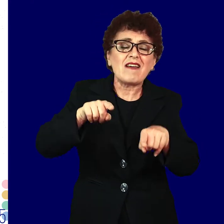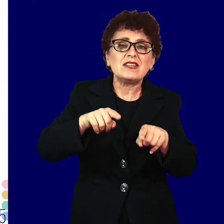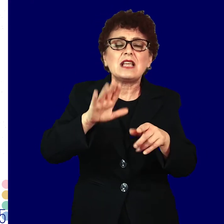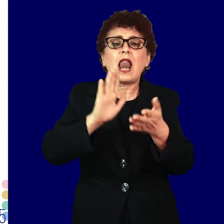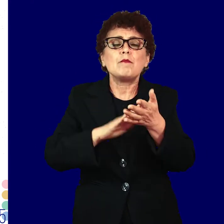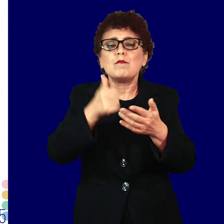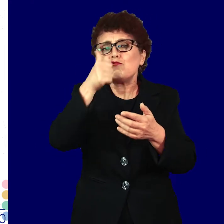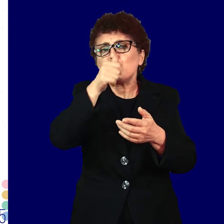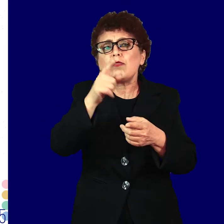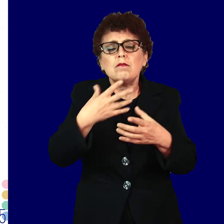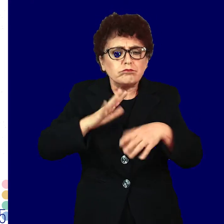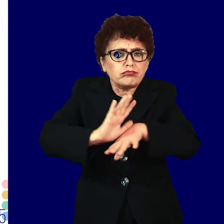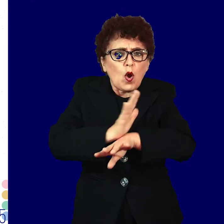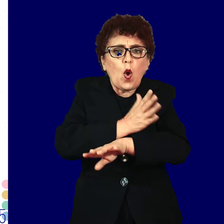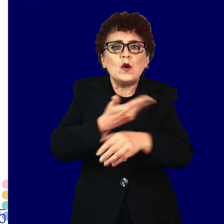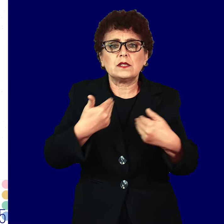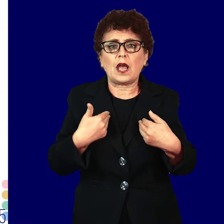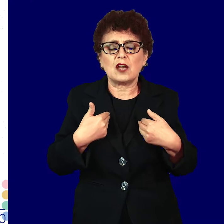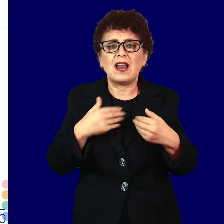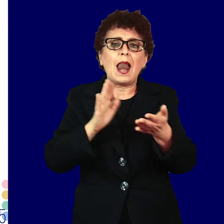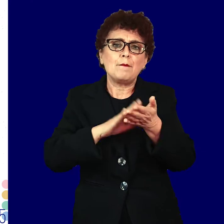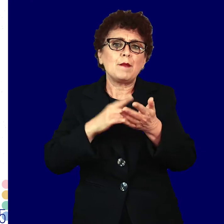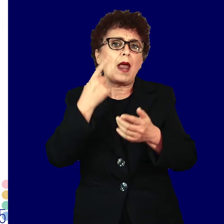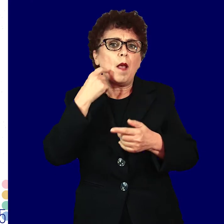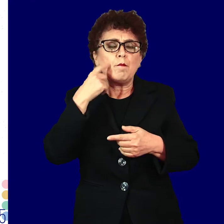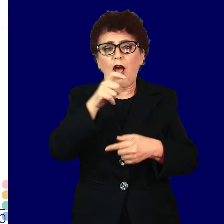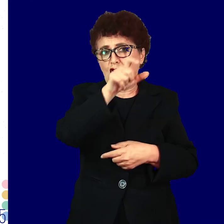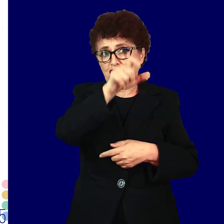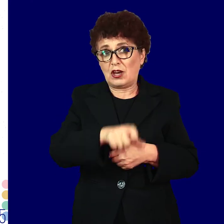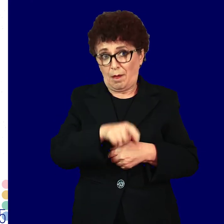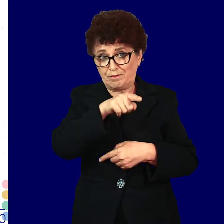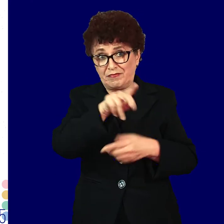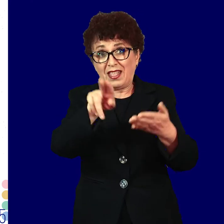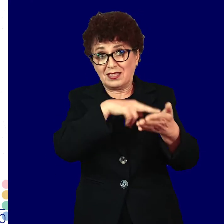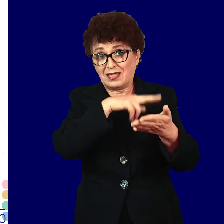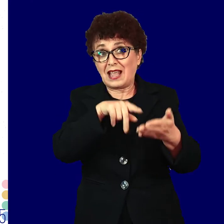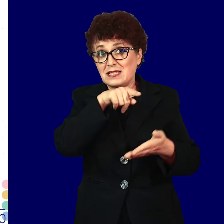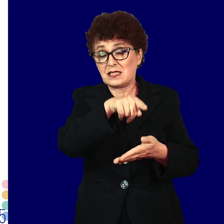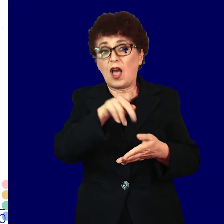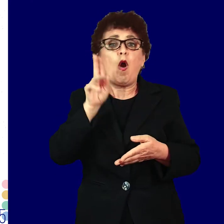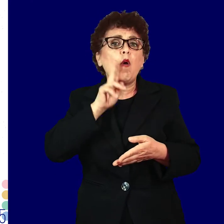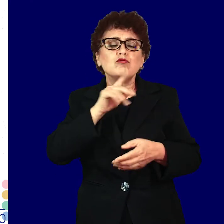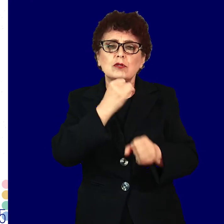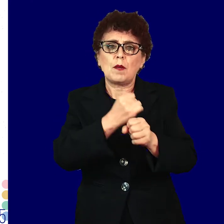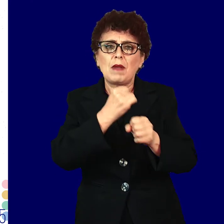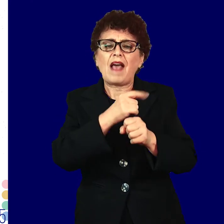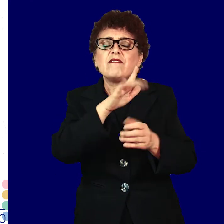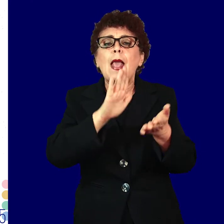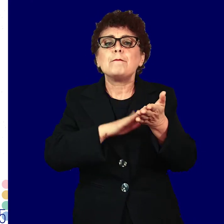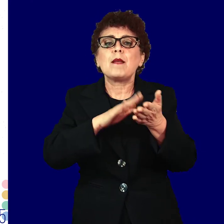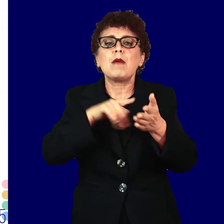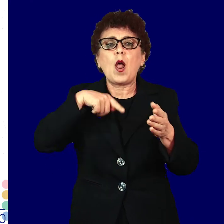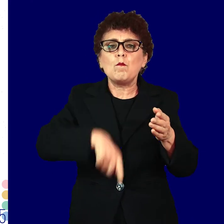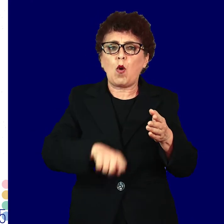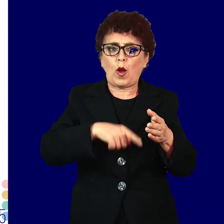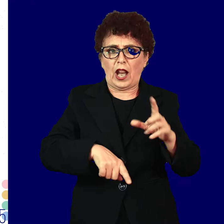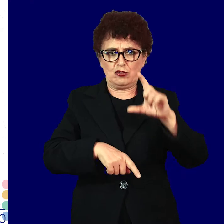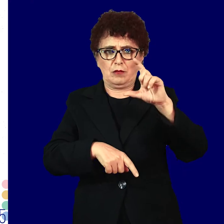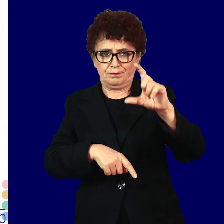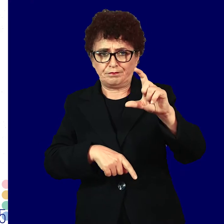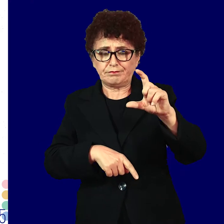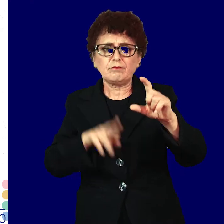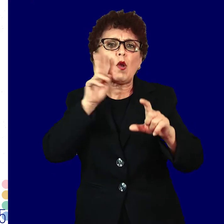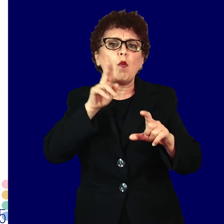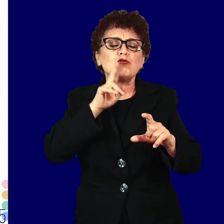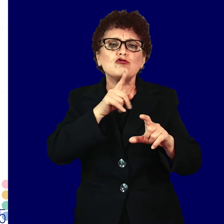симптомите кои ги имате. Замажи Тестирањето вообичајно се прави на примерок од урина. Обично